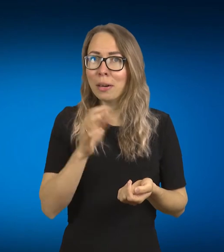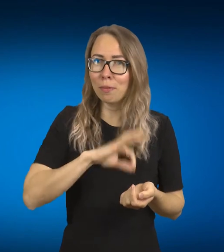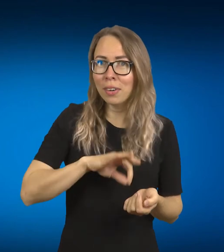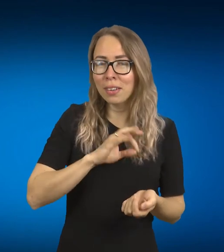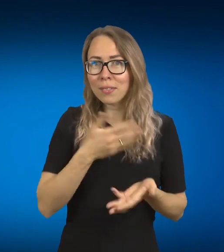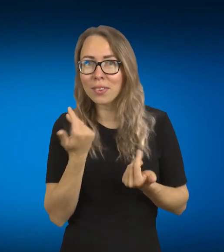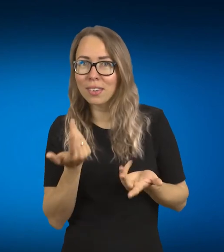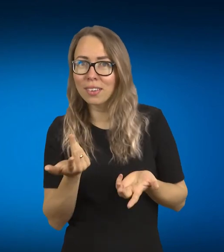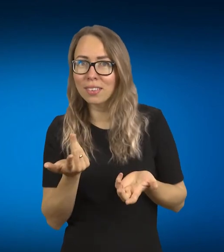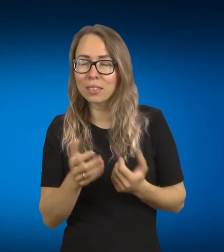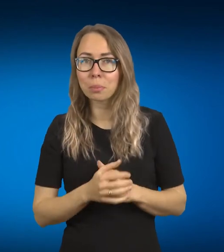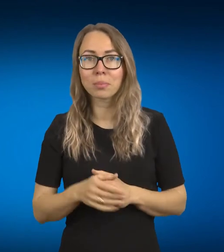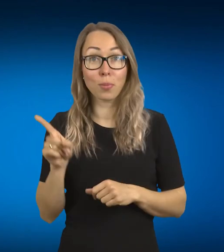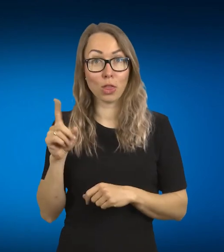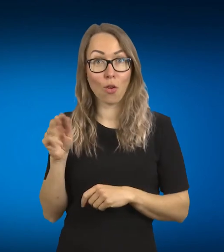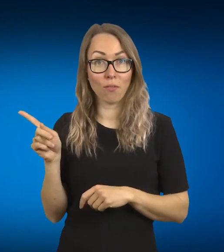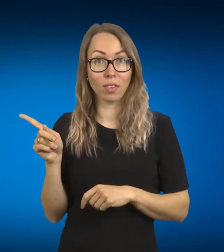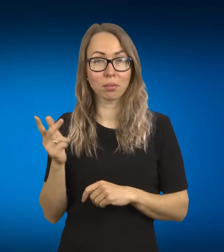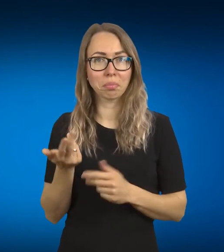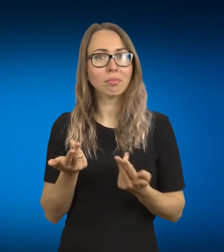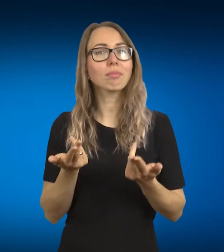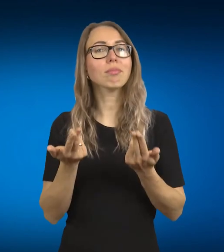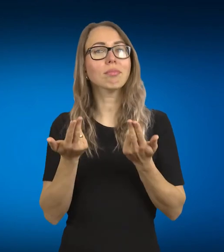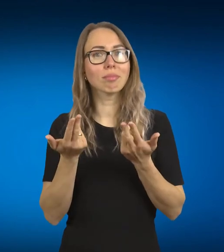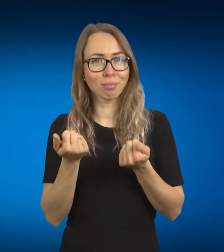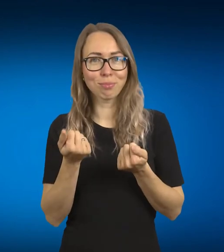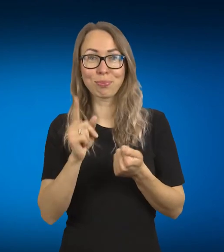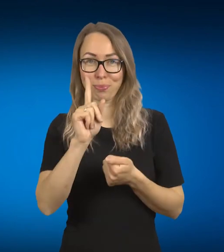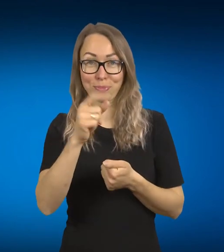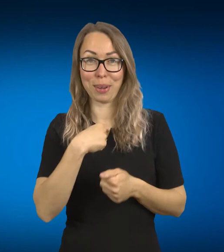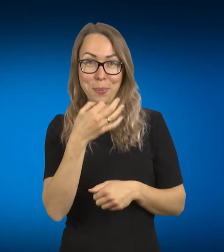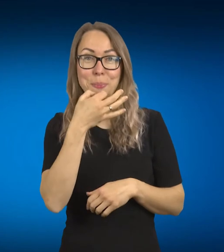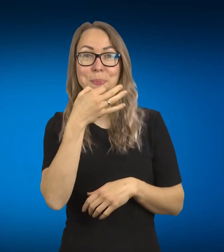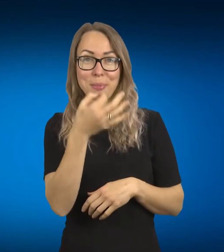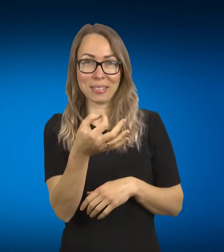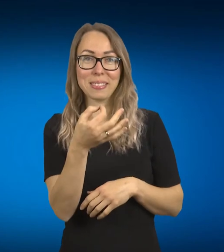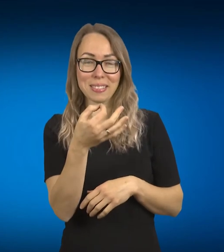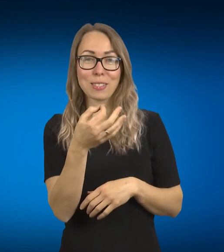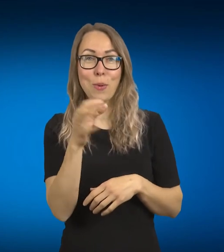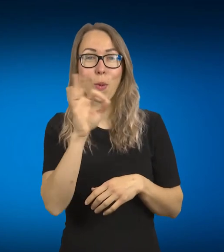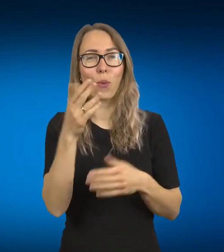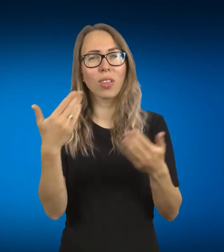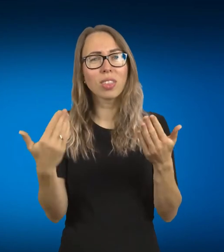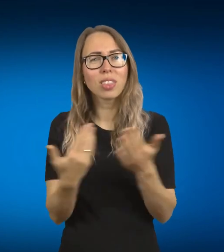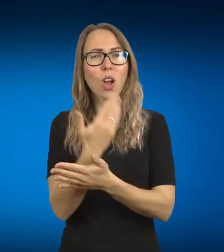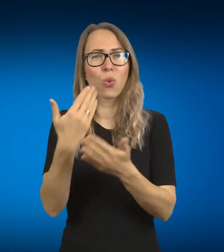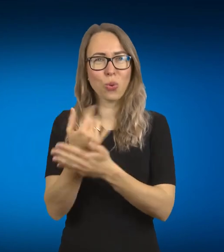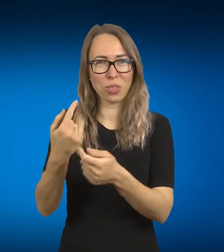Taip, tai vat man, kad ir aš dar grįšiu prie, įpaminėjai, išmanęsias technologijas, taip ir to labai norėsiu grįžti. Bet man pačiai,